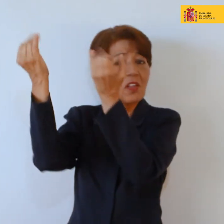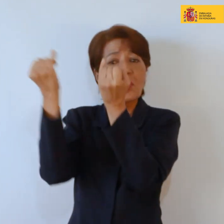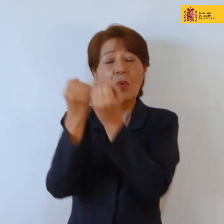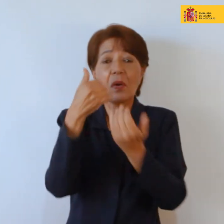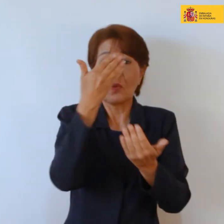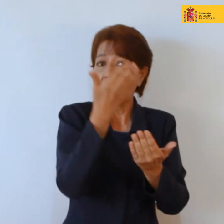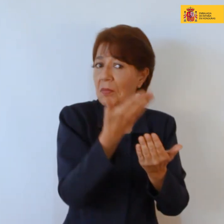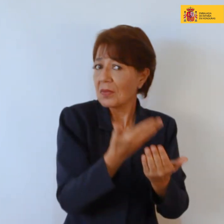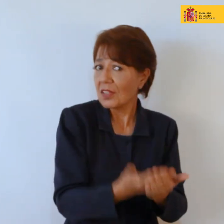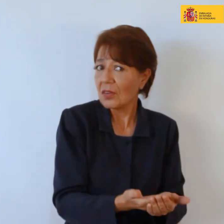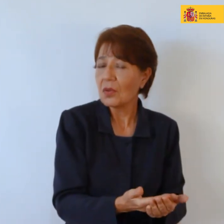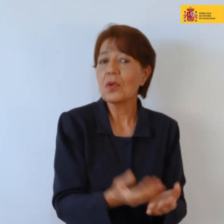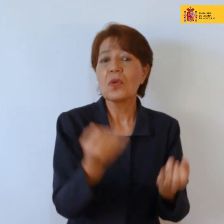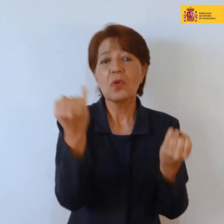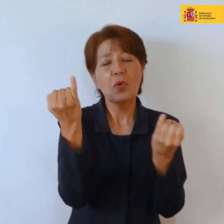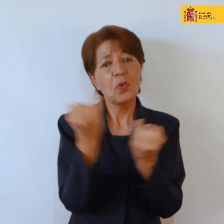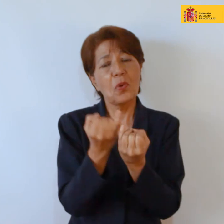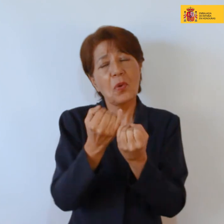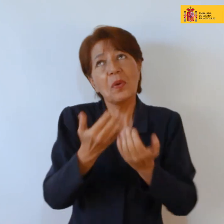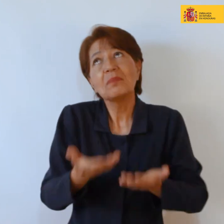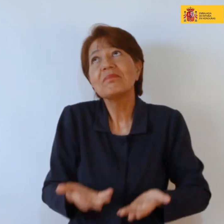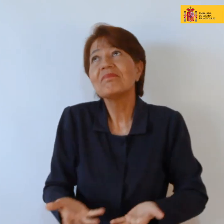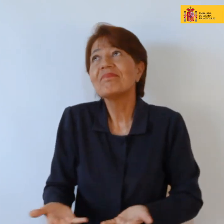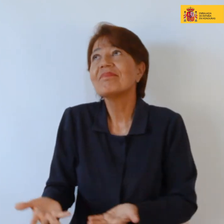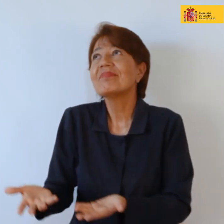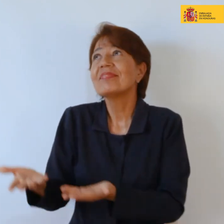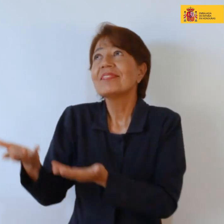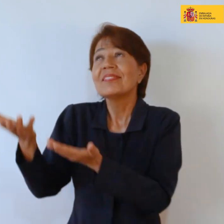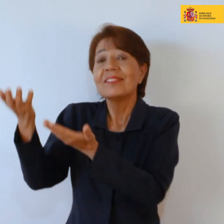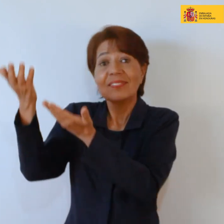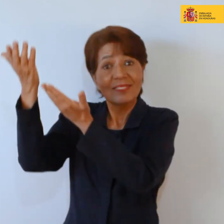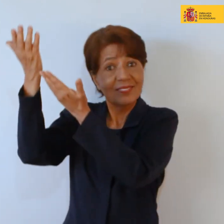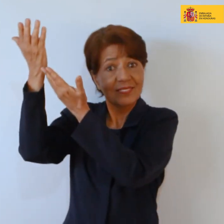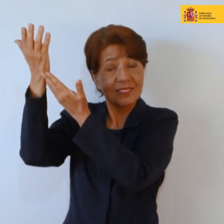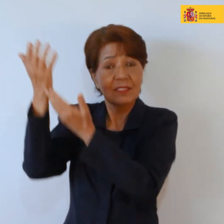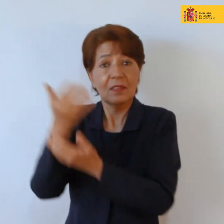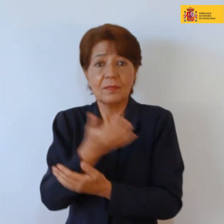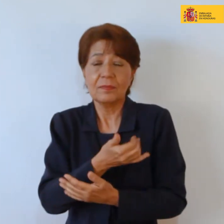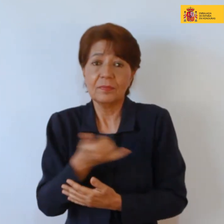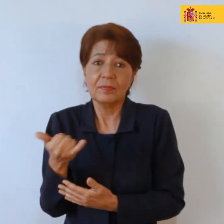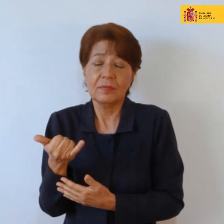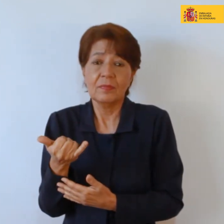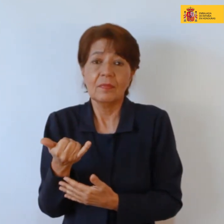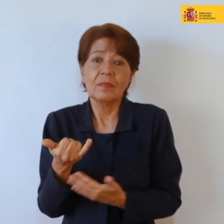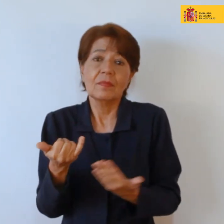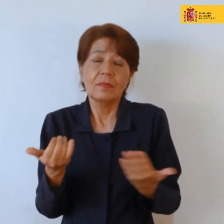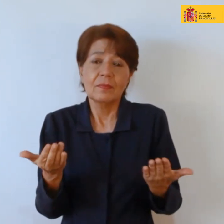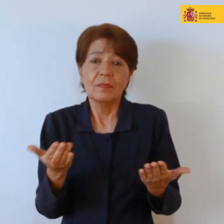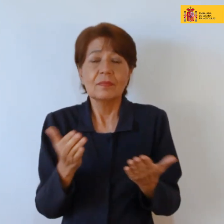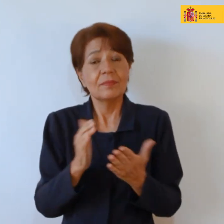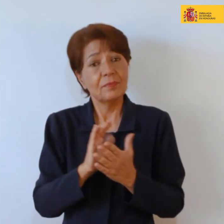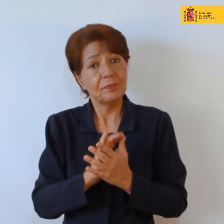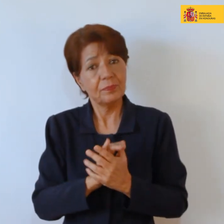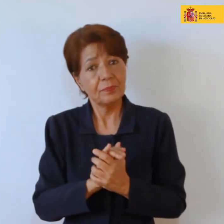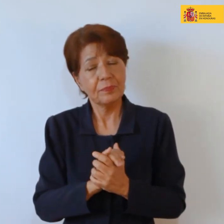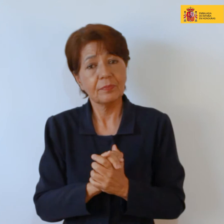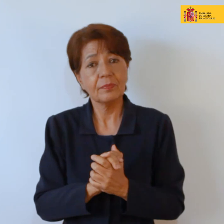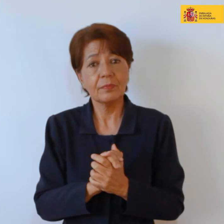territorio de la misma forma se fue, ¿no? y, bueno no sé es